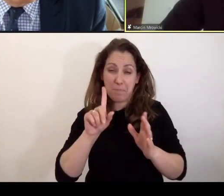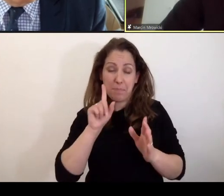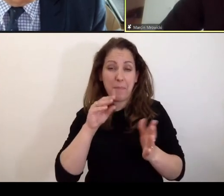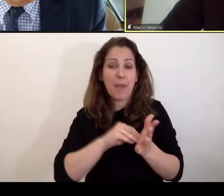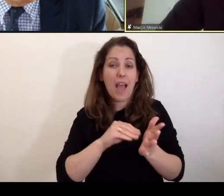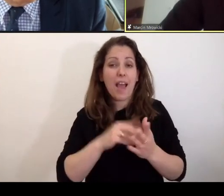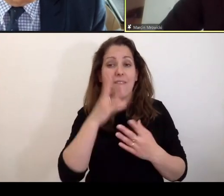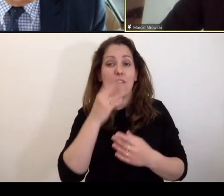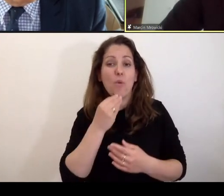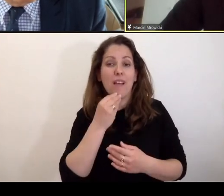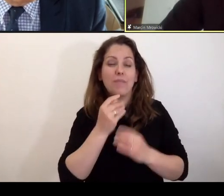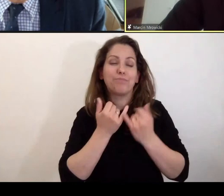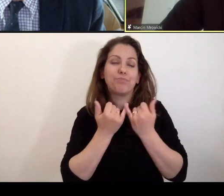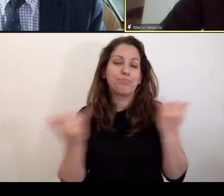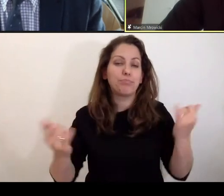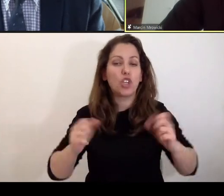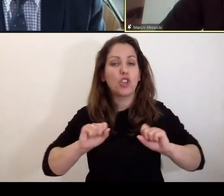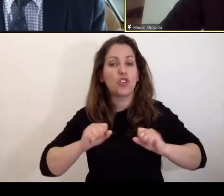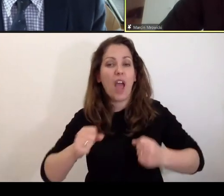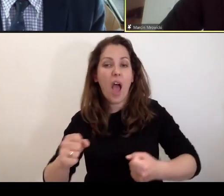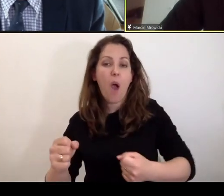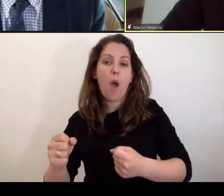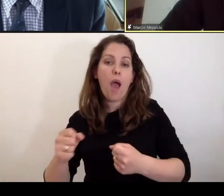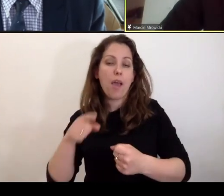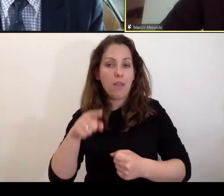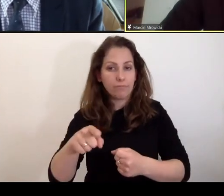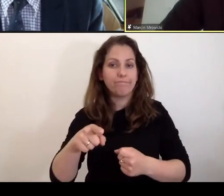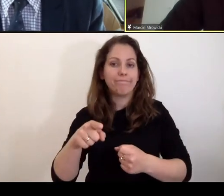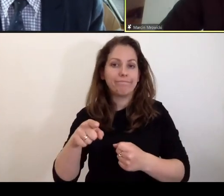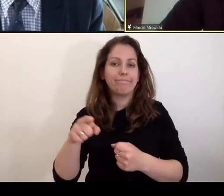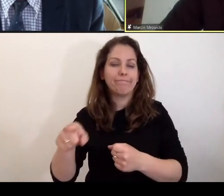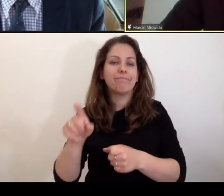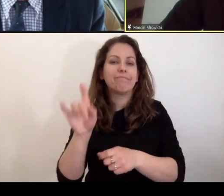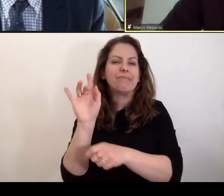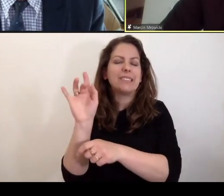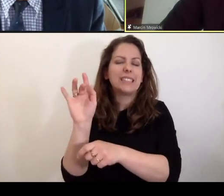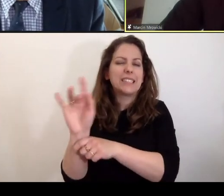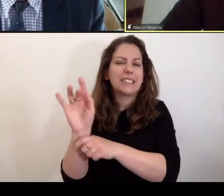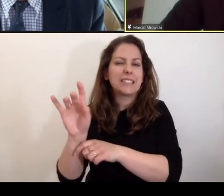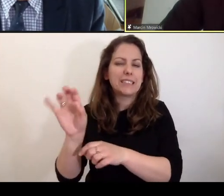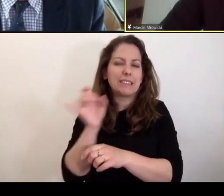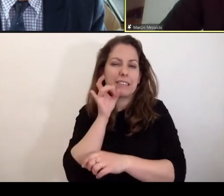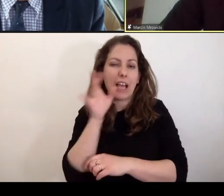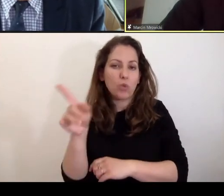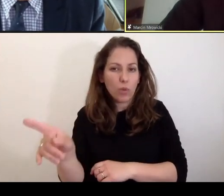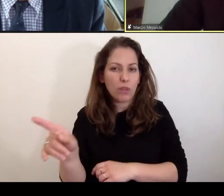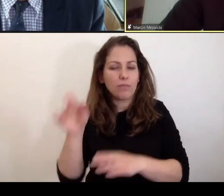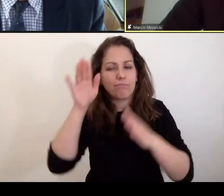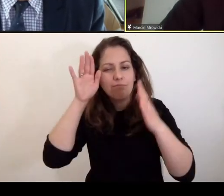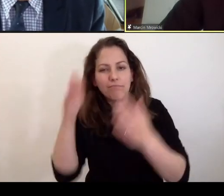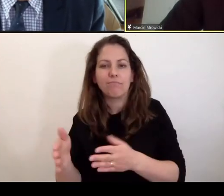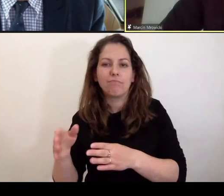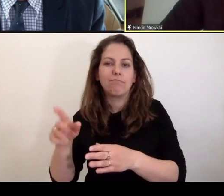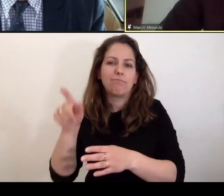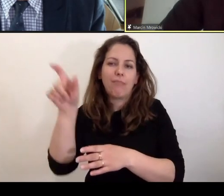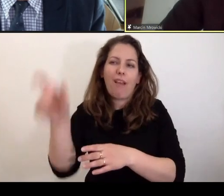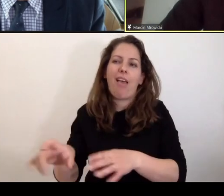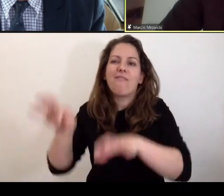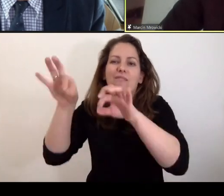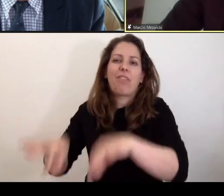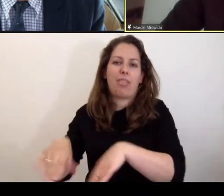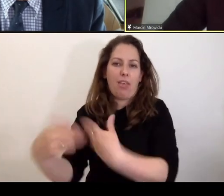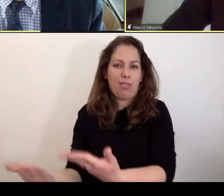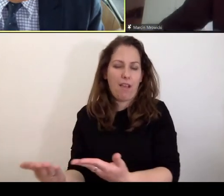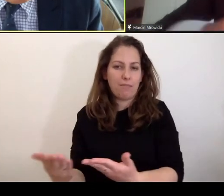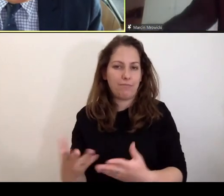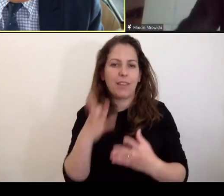że wszelkie działania zmierzają jednak do postawienia zarzutów i skoncentrowane są przede wszystkim na przypisaniu winy? Jak to wygląda w praktyce?